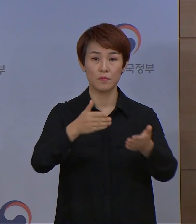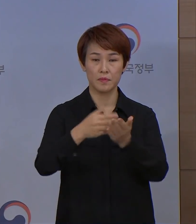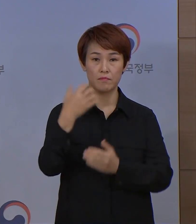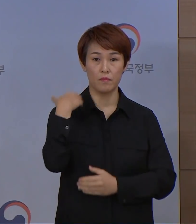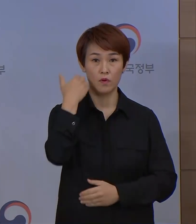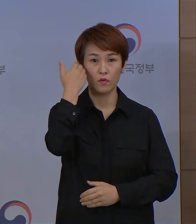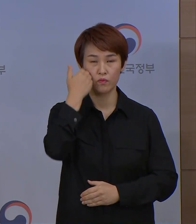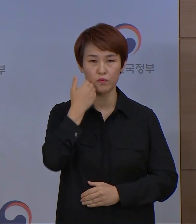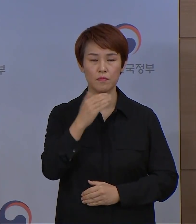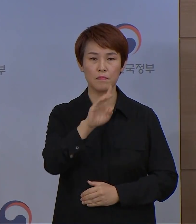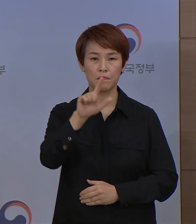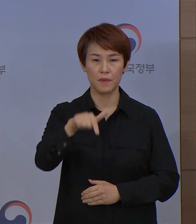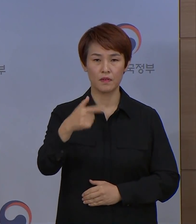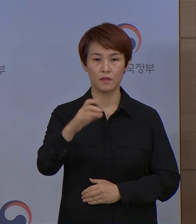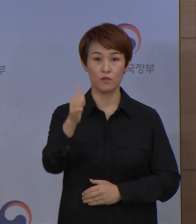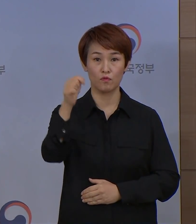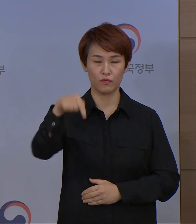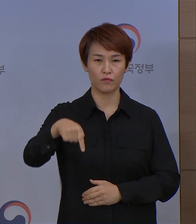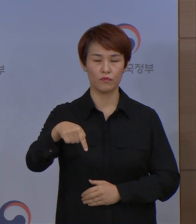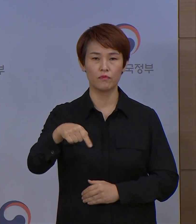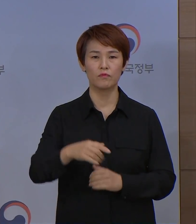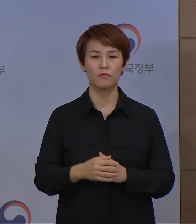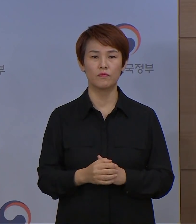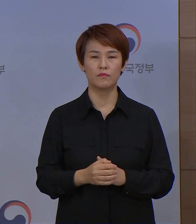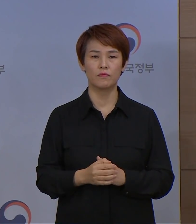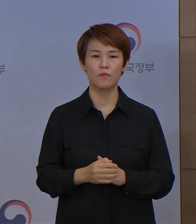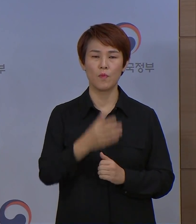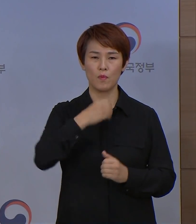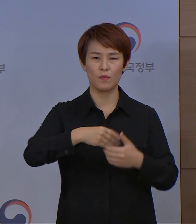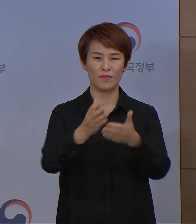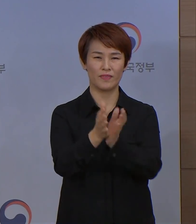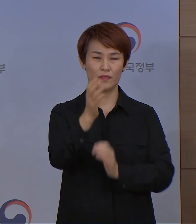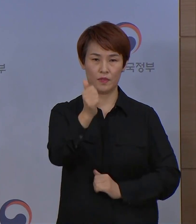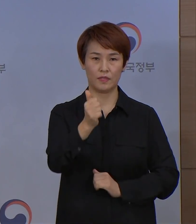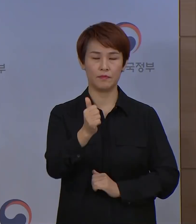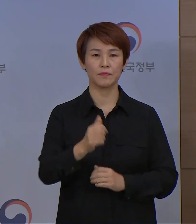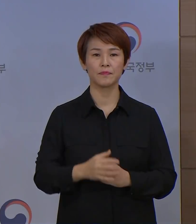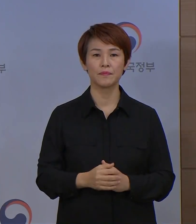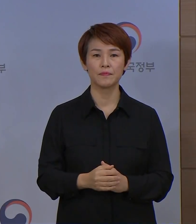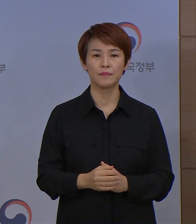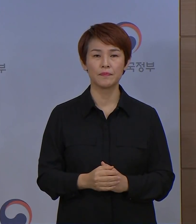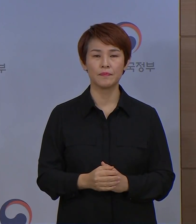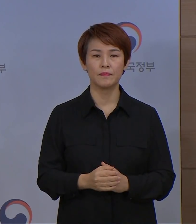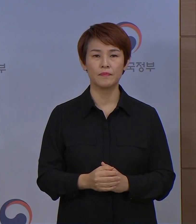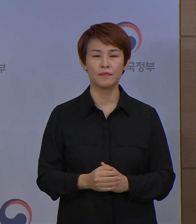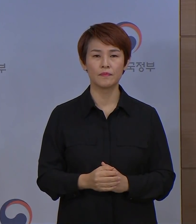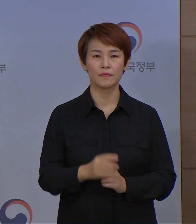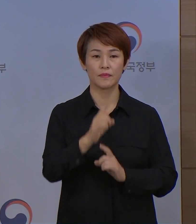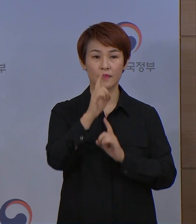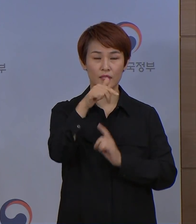정부의 추진 방향 등을 밝힐 걸로 보입니다. 브리핑 들어보시겠습니다.